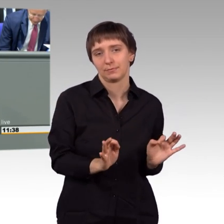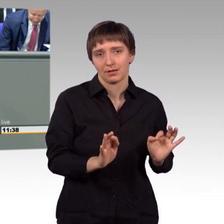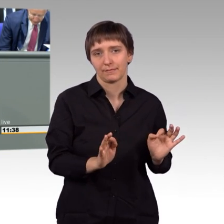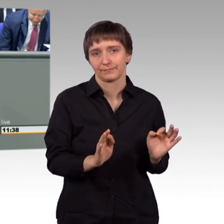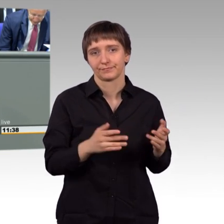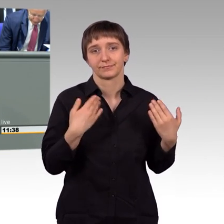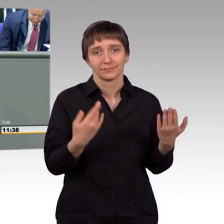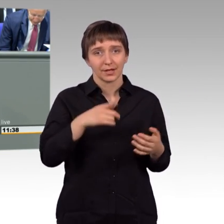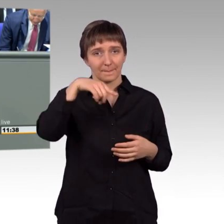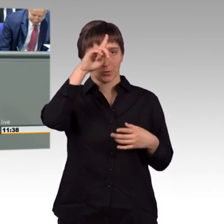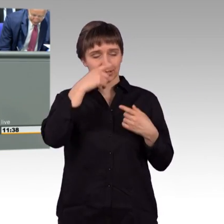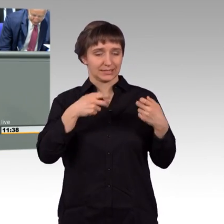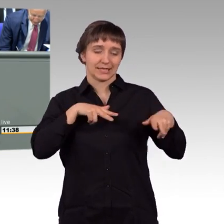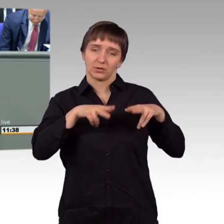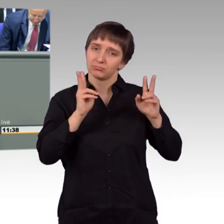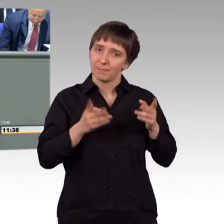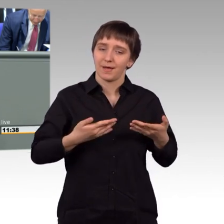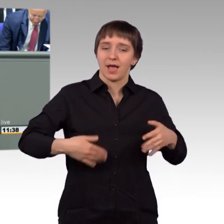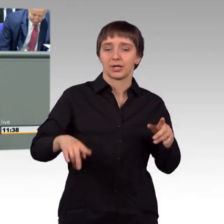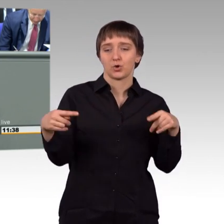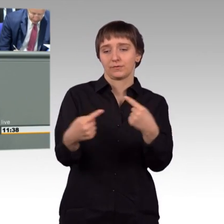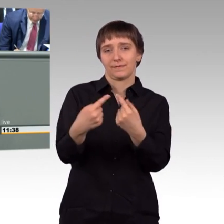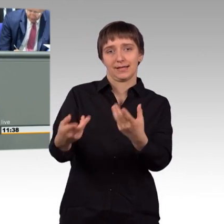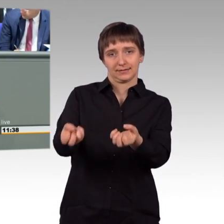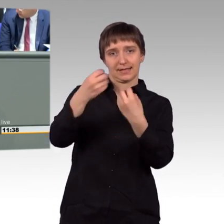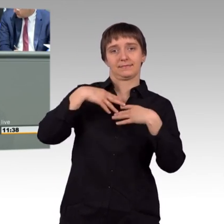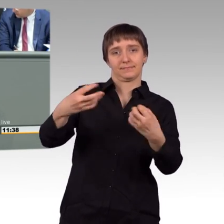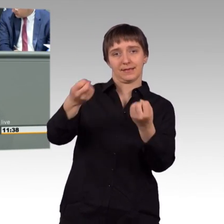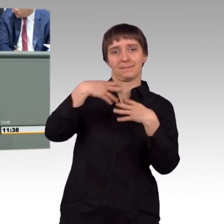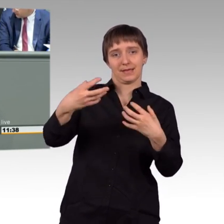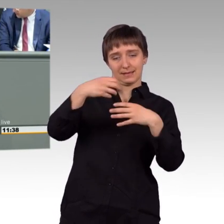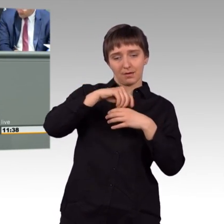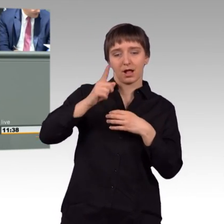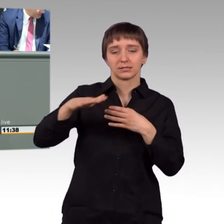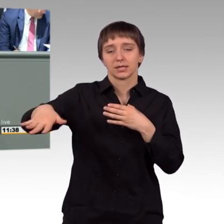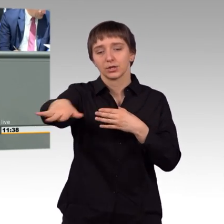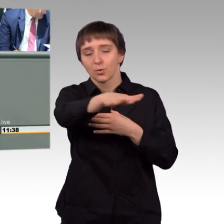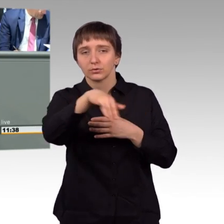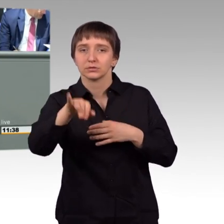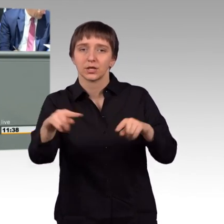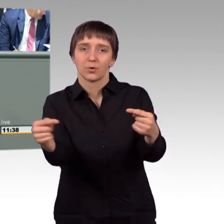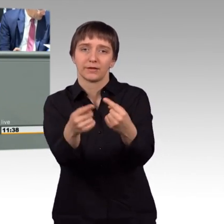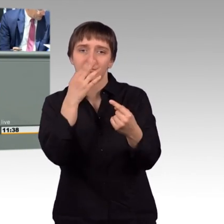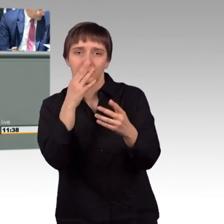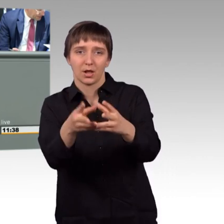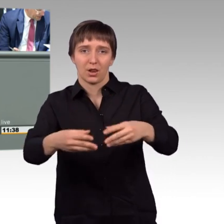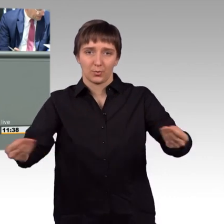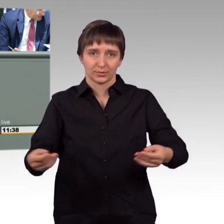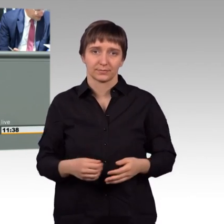Deutschland zu importieren, als diese Themen in der Region anzugehen und zu lösen. So, meine Damen und Herren, kann das nicht